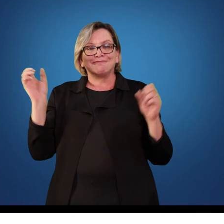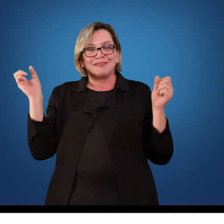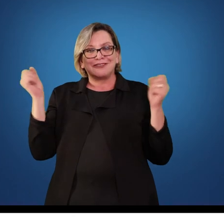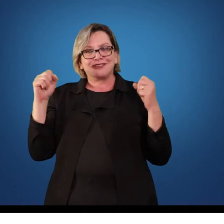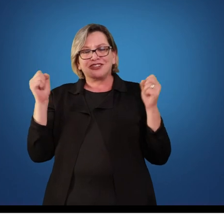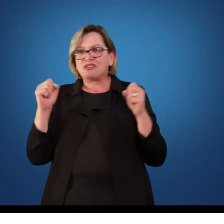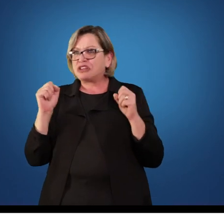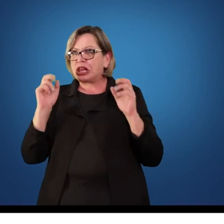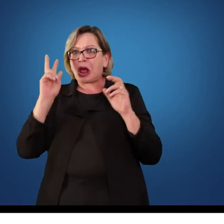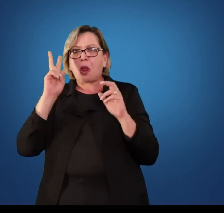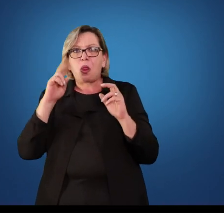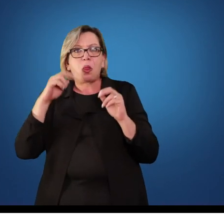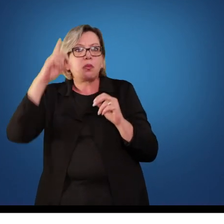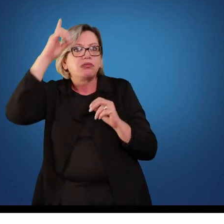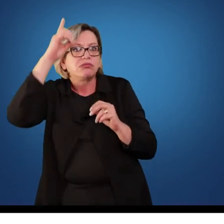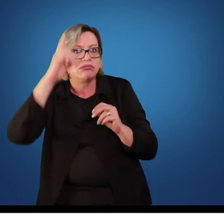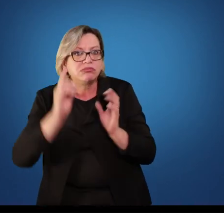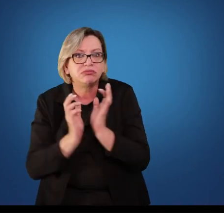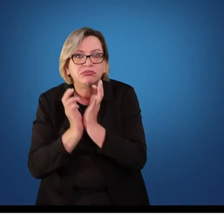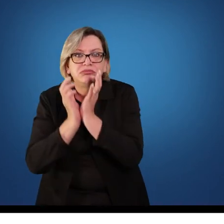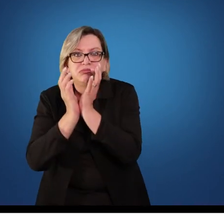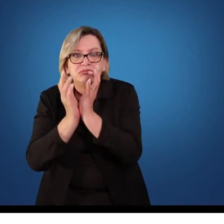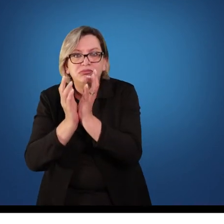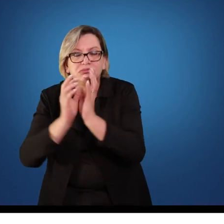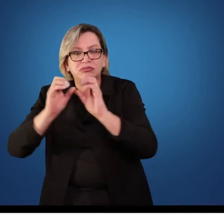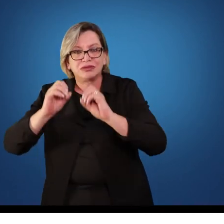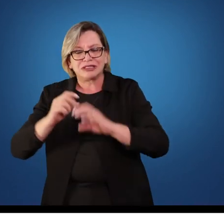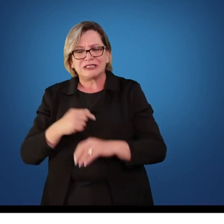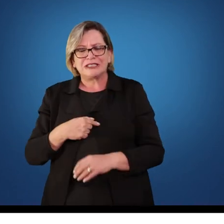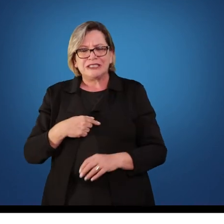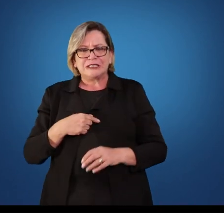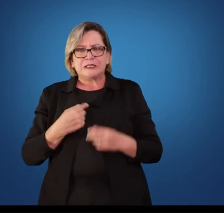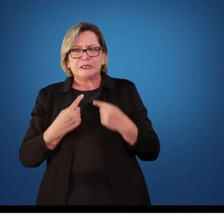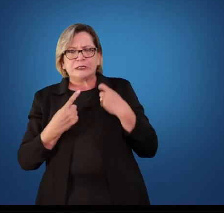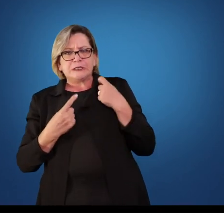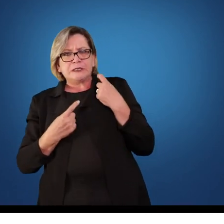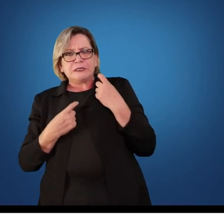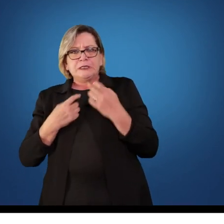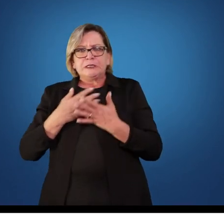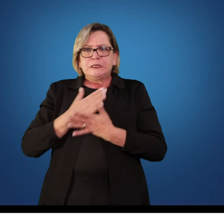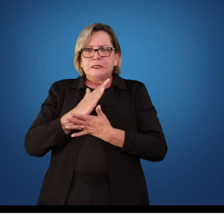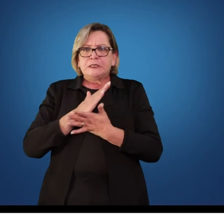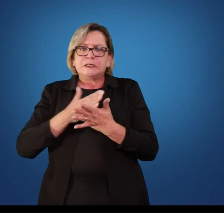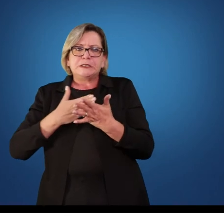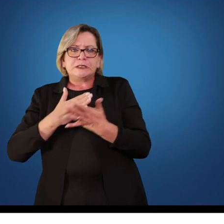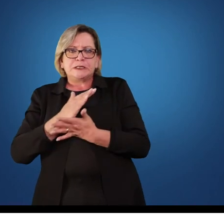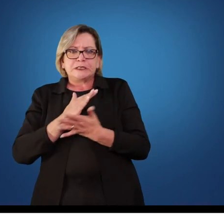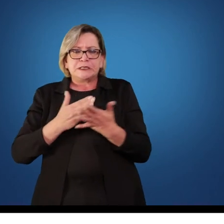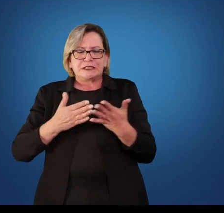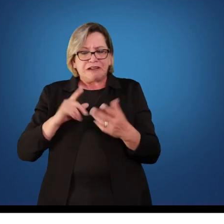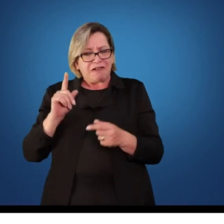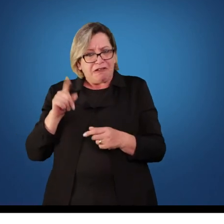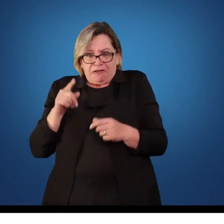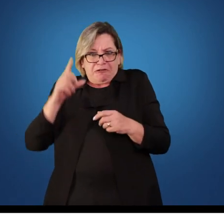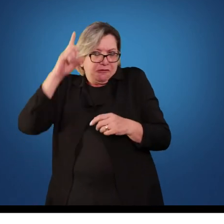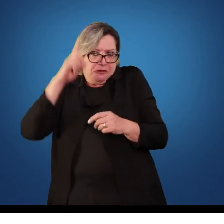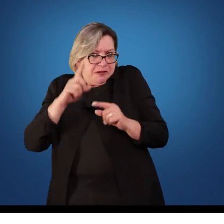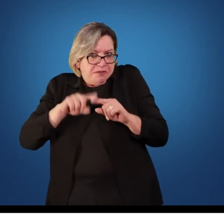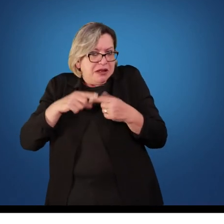eles não participavam da aula. E para mim aquilo era inconcebível. É um aluno. Mas eu vou transformar